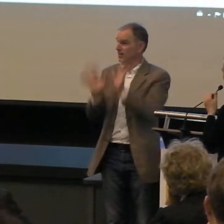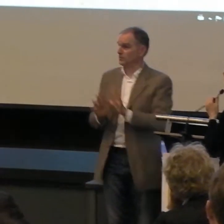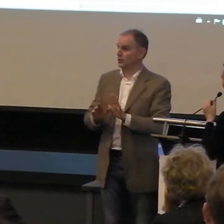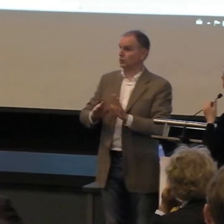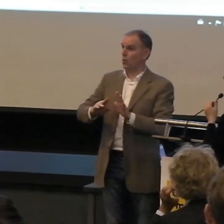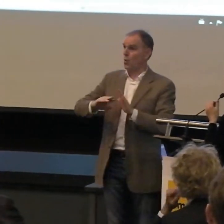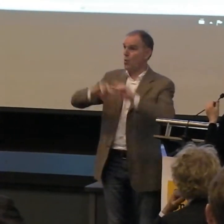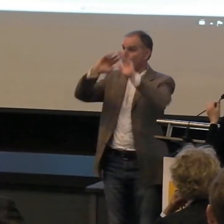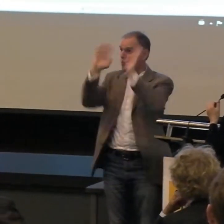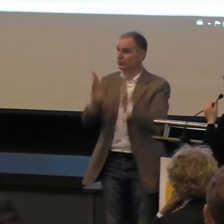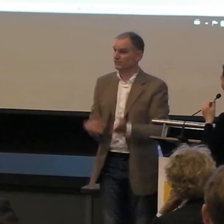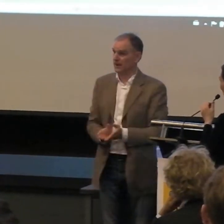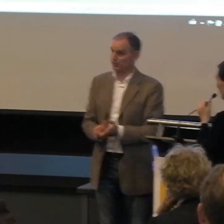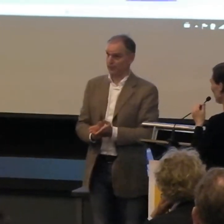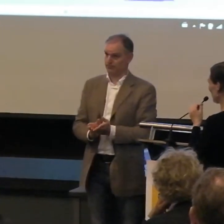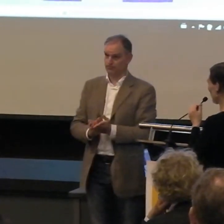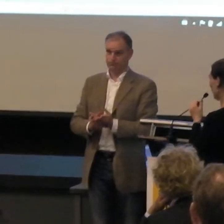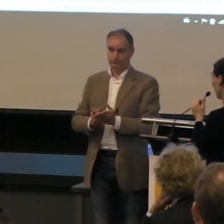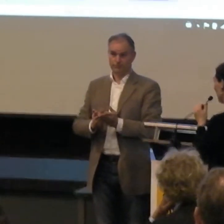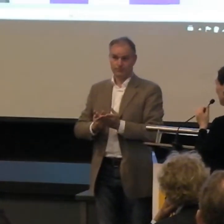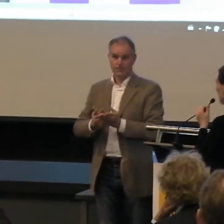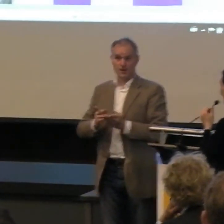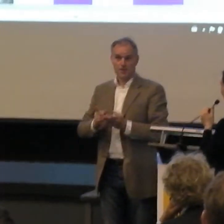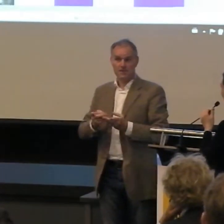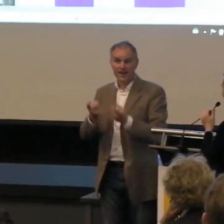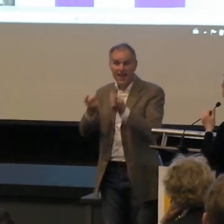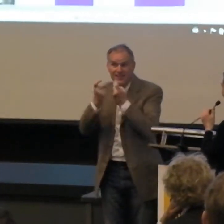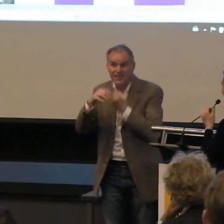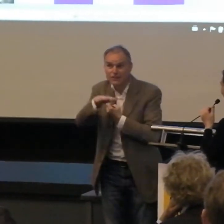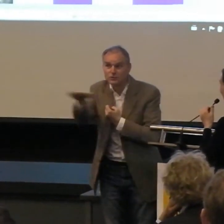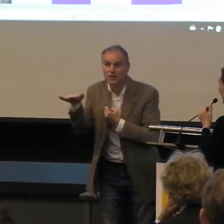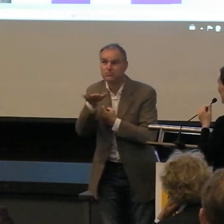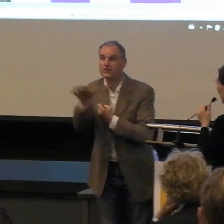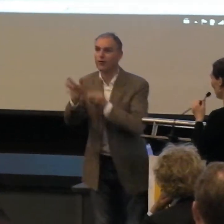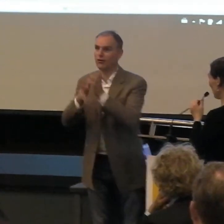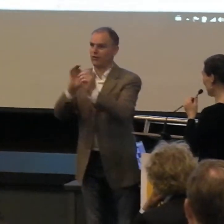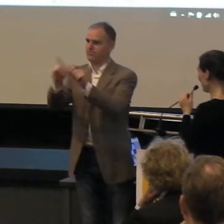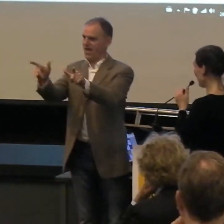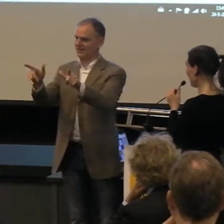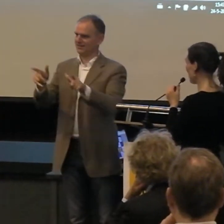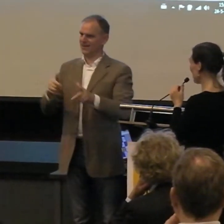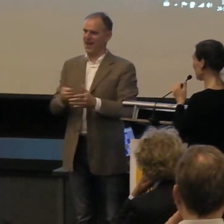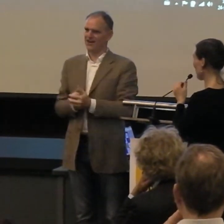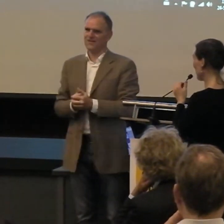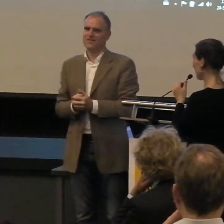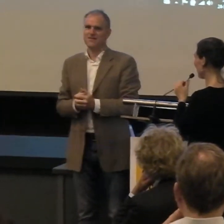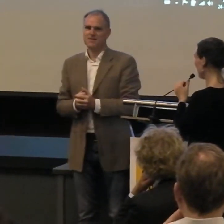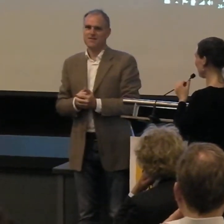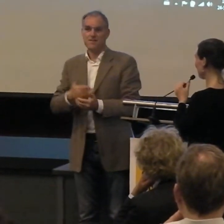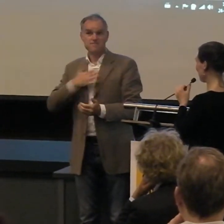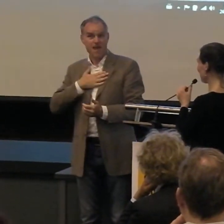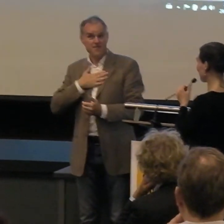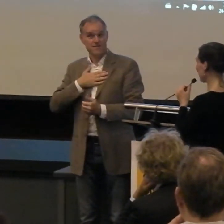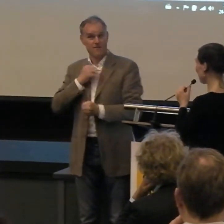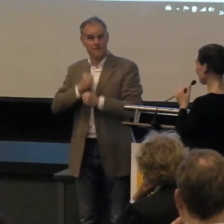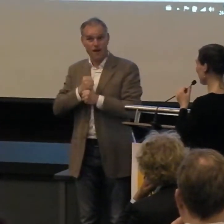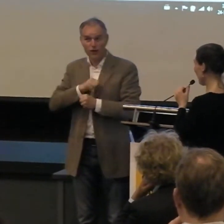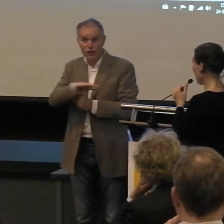zijn werkgebied is beeldende kunst of ontwerpen. En zijn interessegebied is gebarentaal.